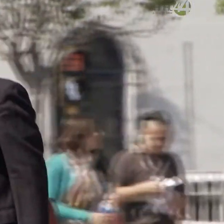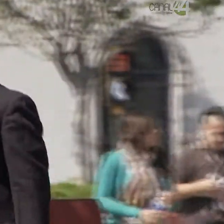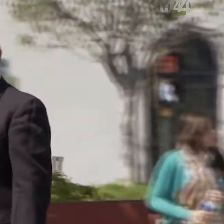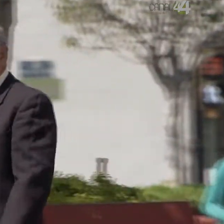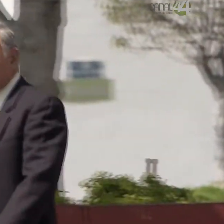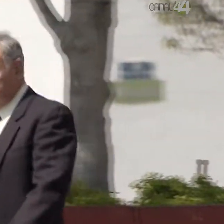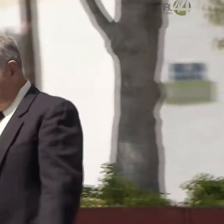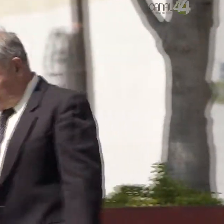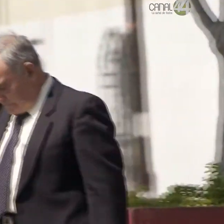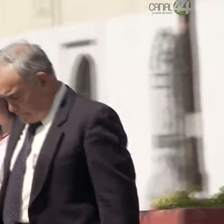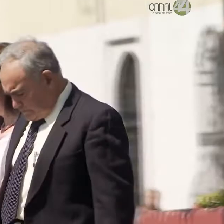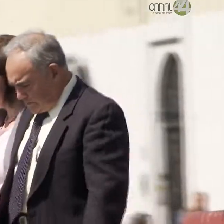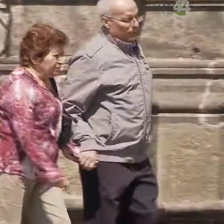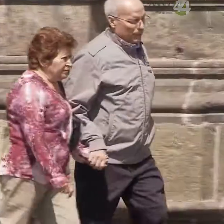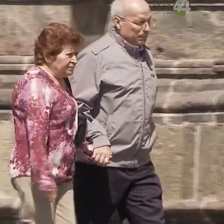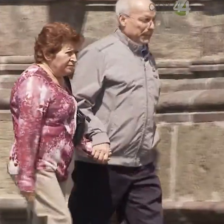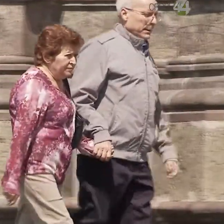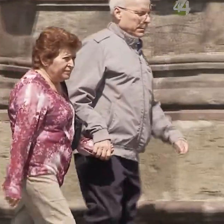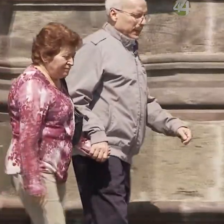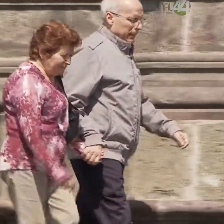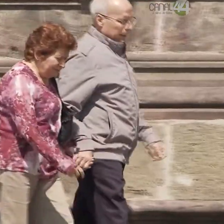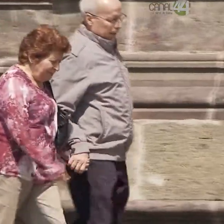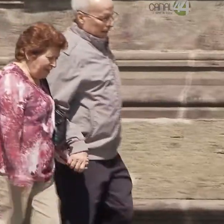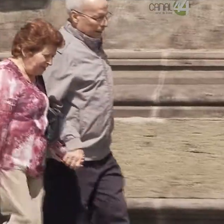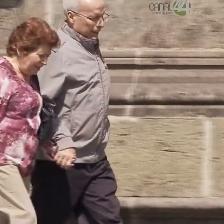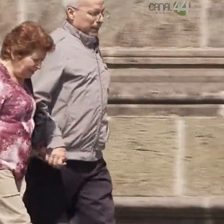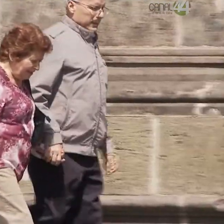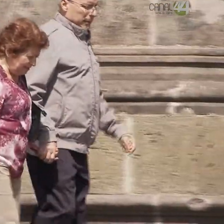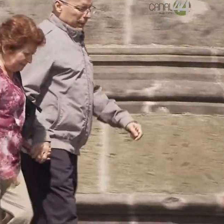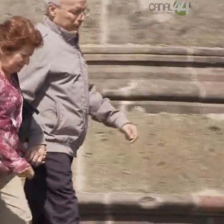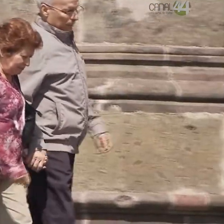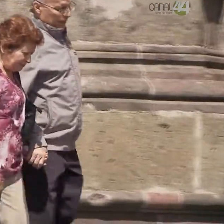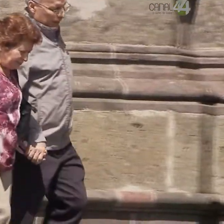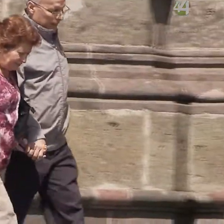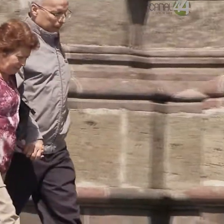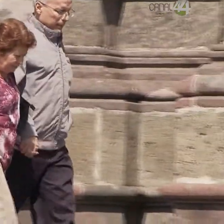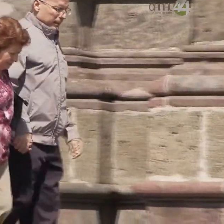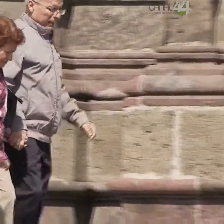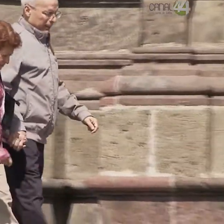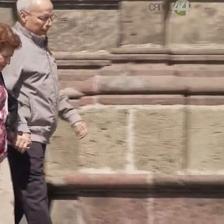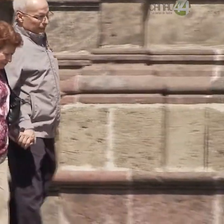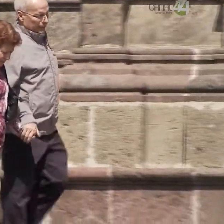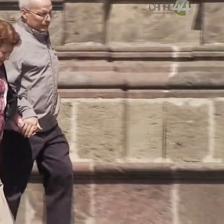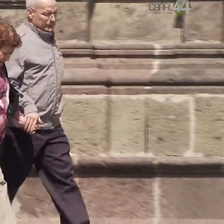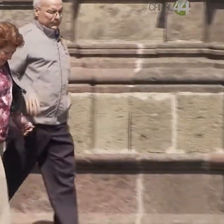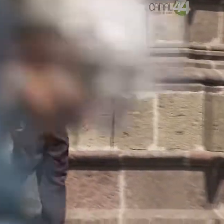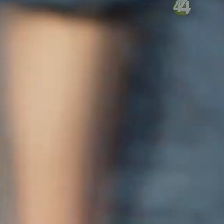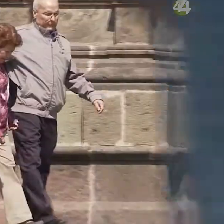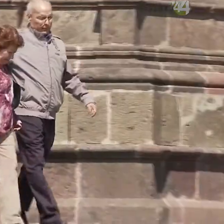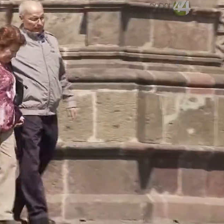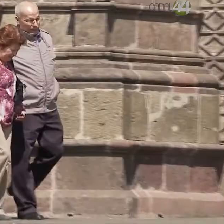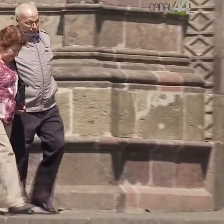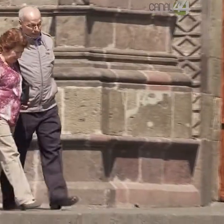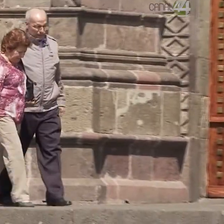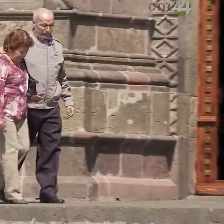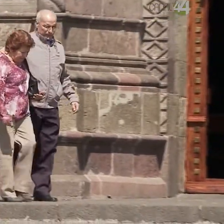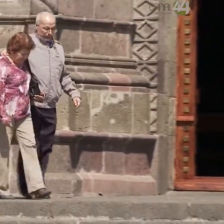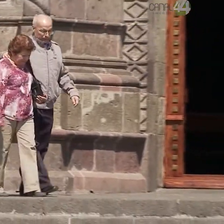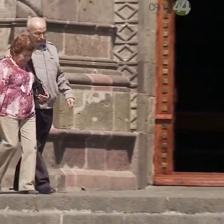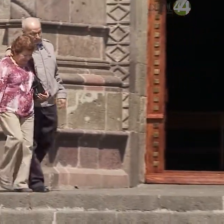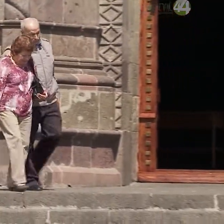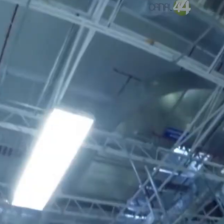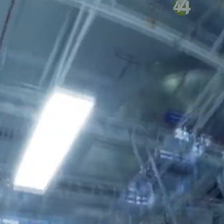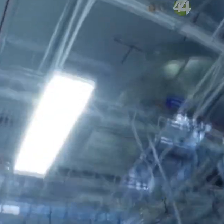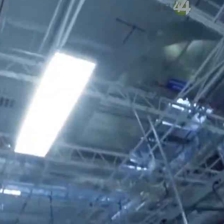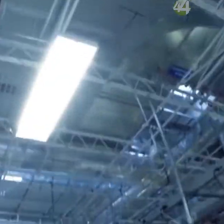beneficiados las personas de la tercera edad y personas con capacidades diferentes. Otro de los temas que se comprometió el candidato que busca la presidencia